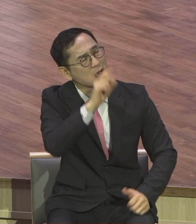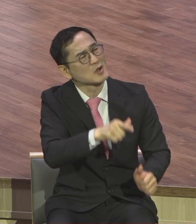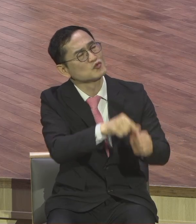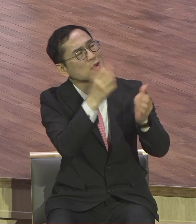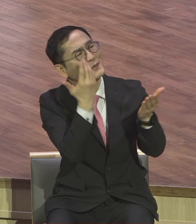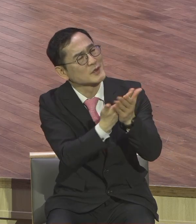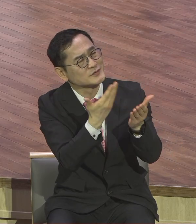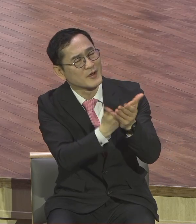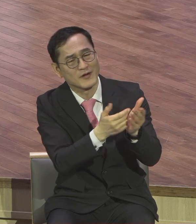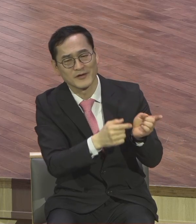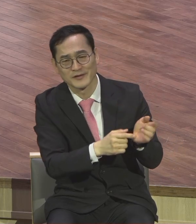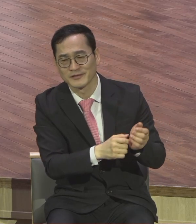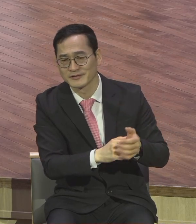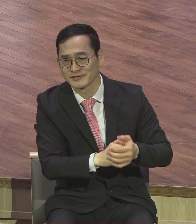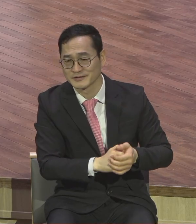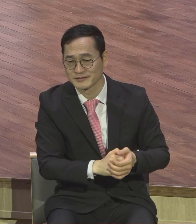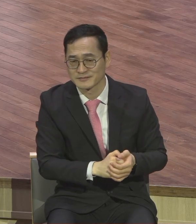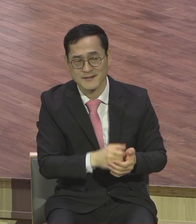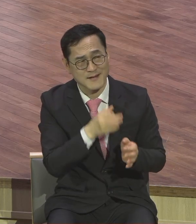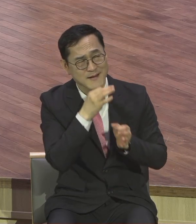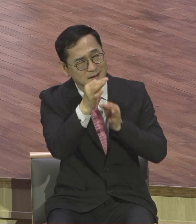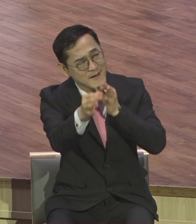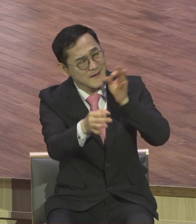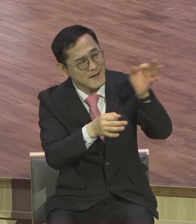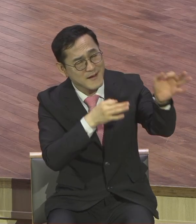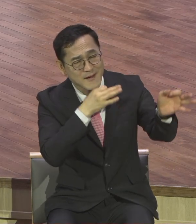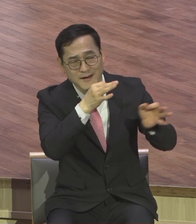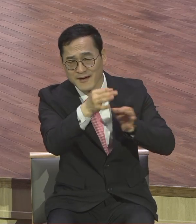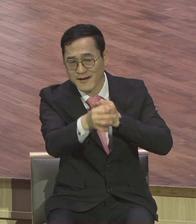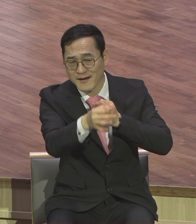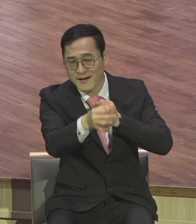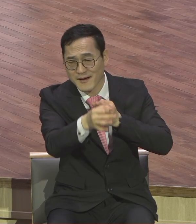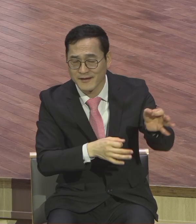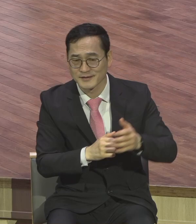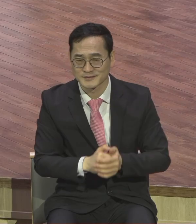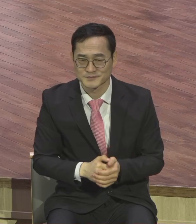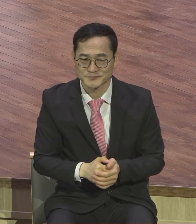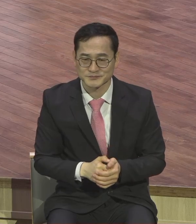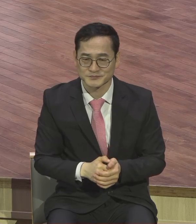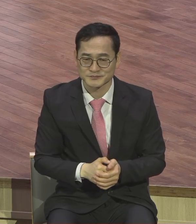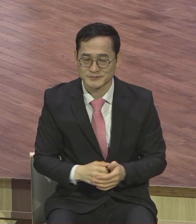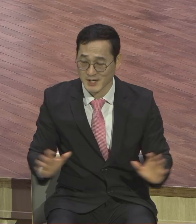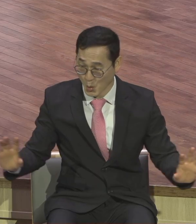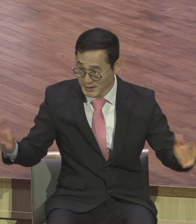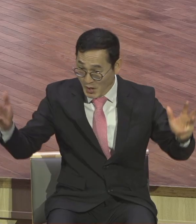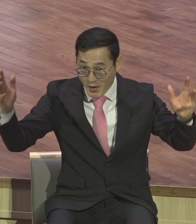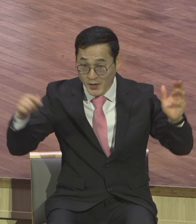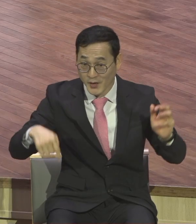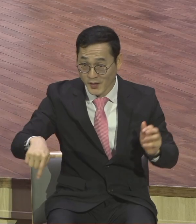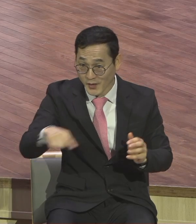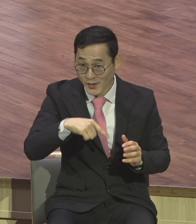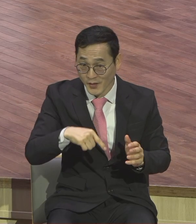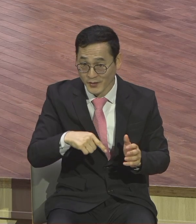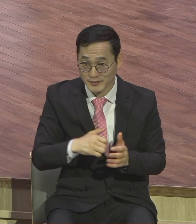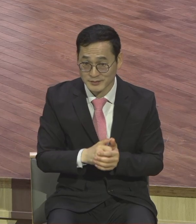오시었리여 하면서 큰손을 외쳤어요 이런 백성의 환영은 예수님이 자신들을 구원해줄